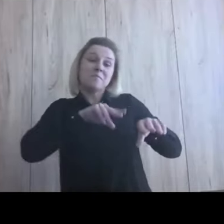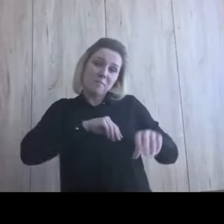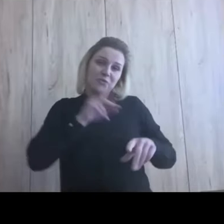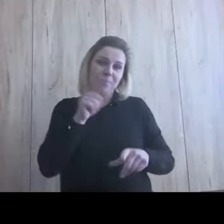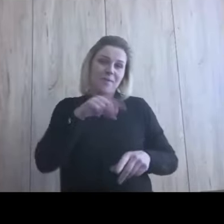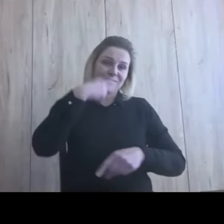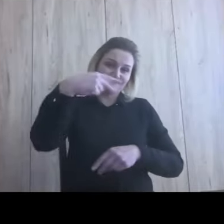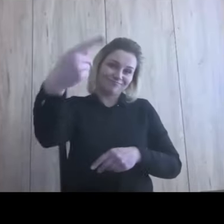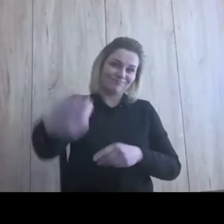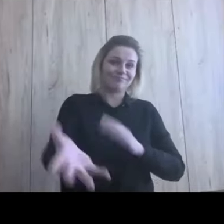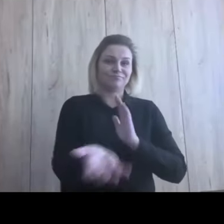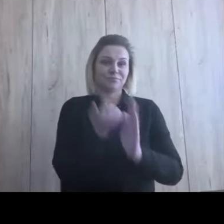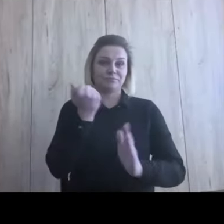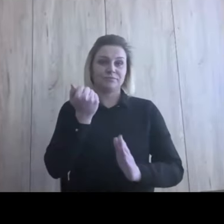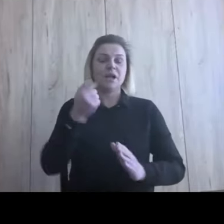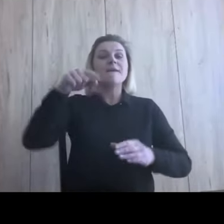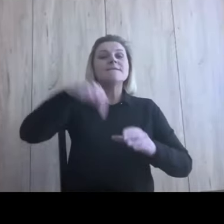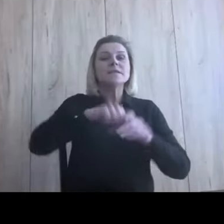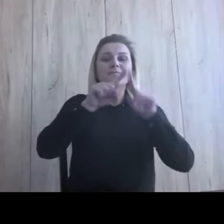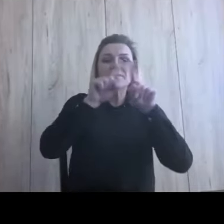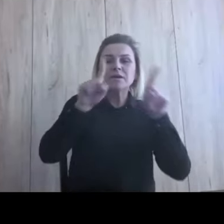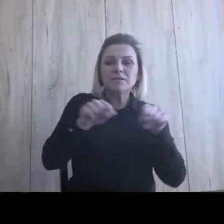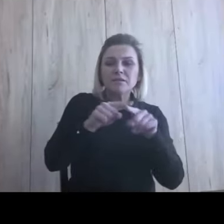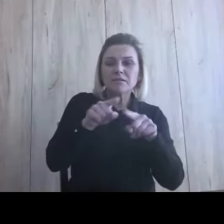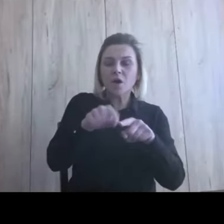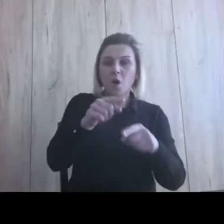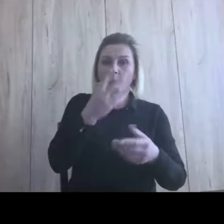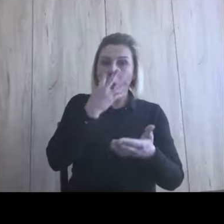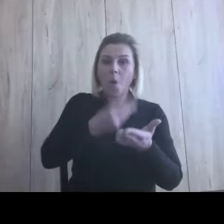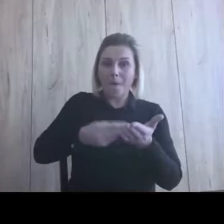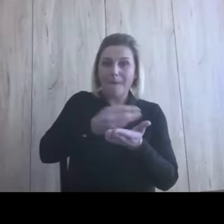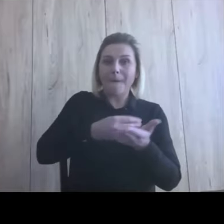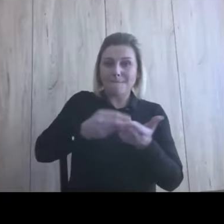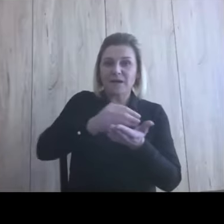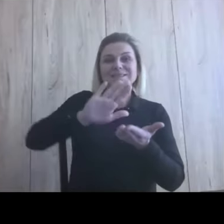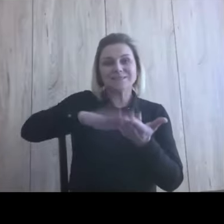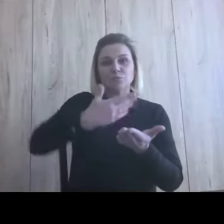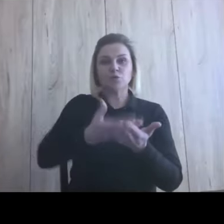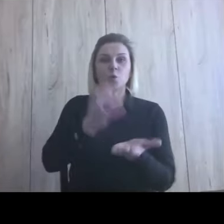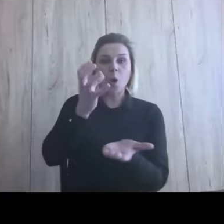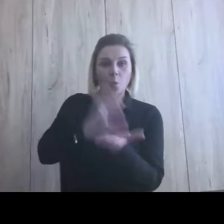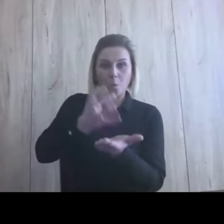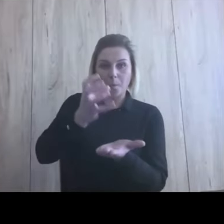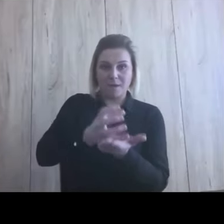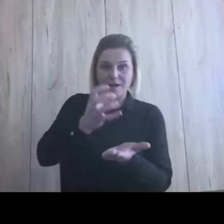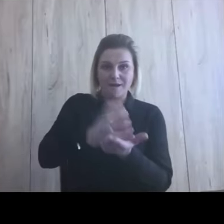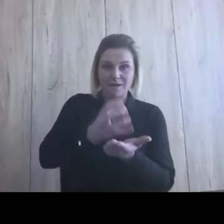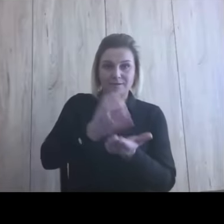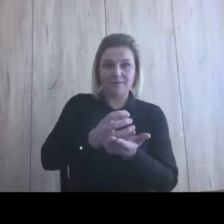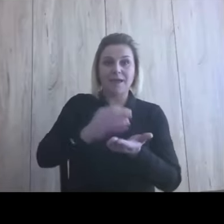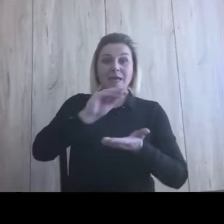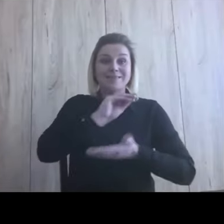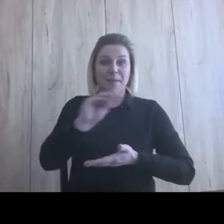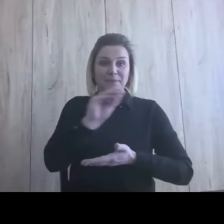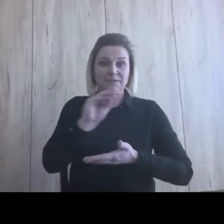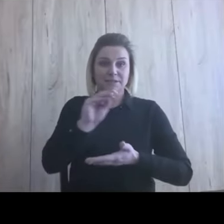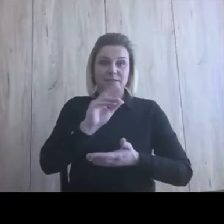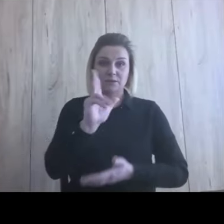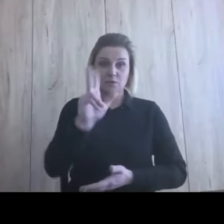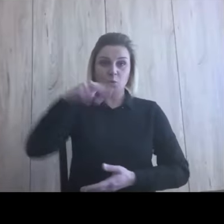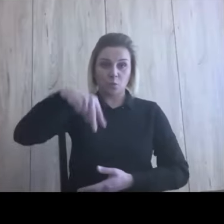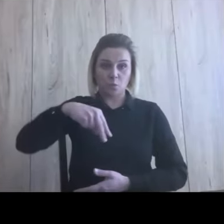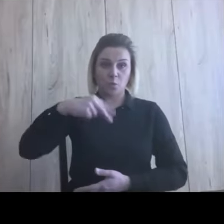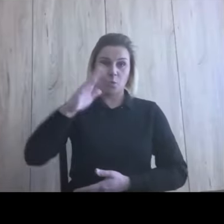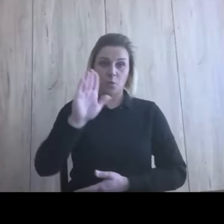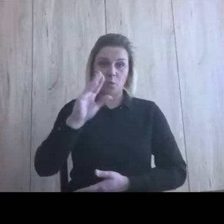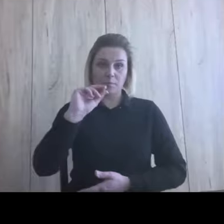Wypracowaliśmy takie karty, gdzie był obraz, załóżmy, kubka, był napis kubek i